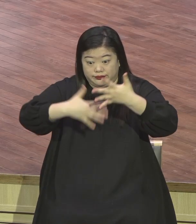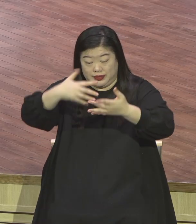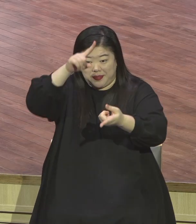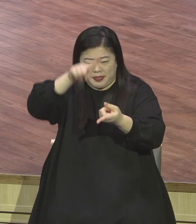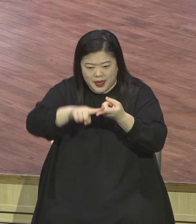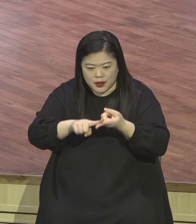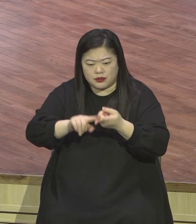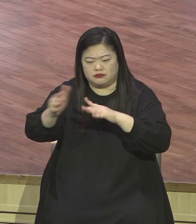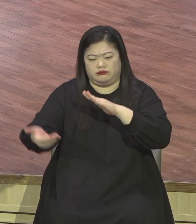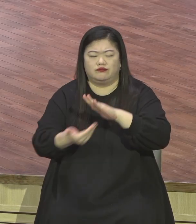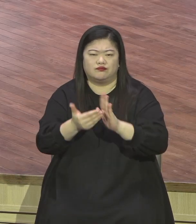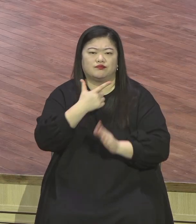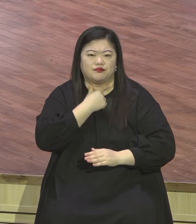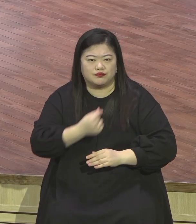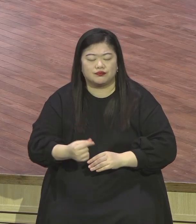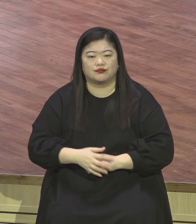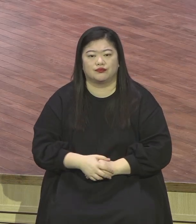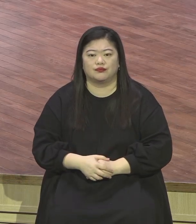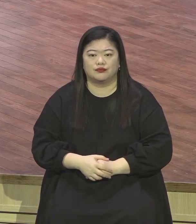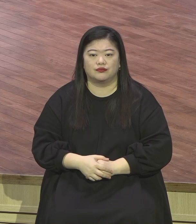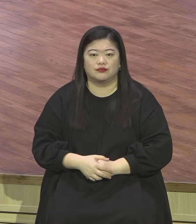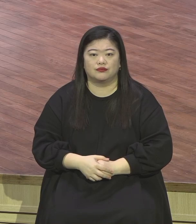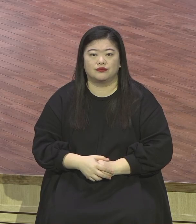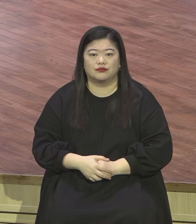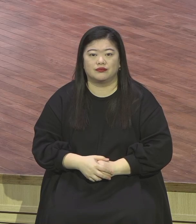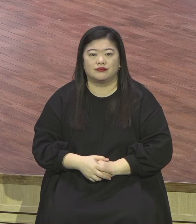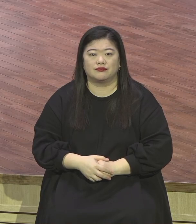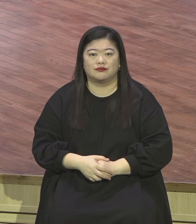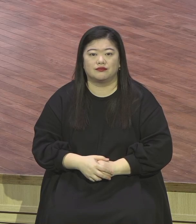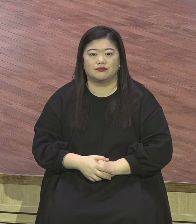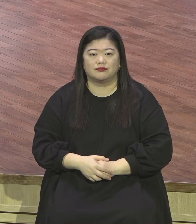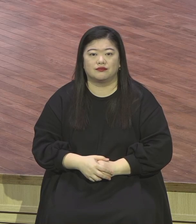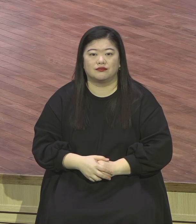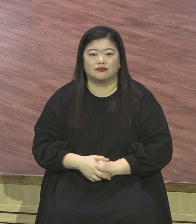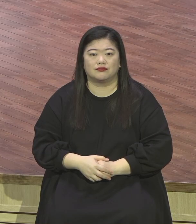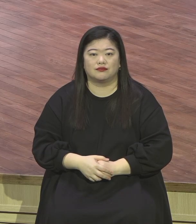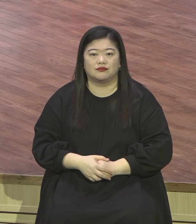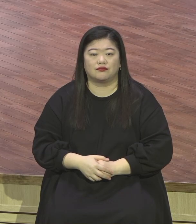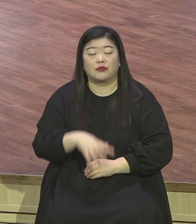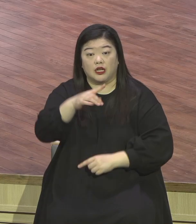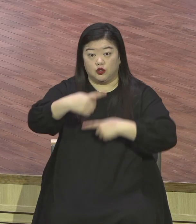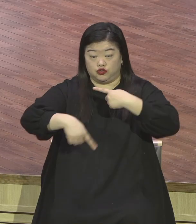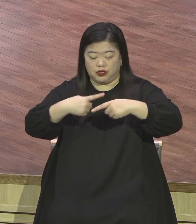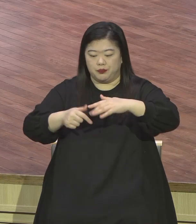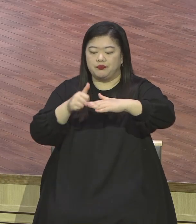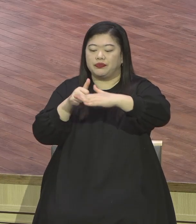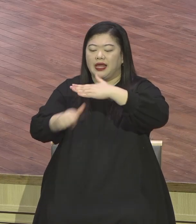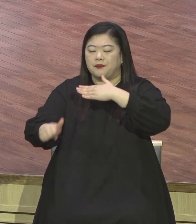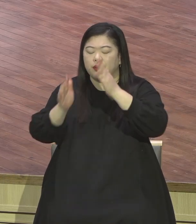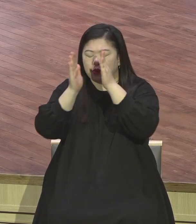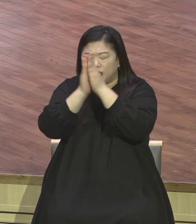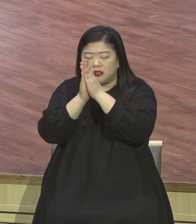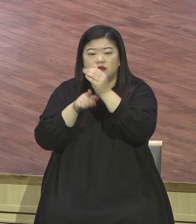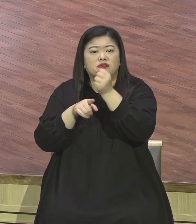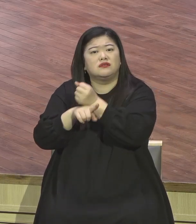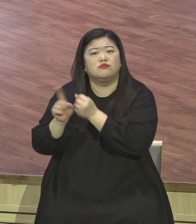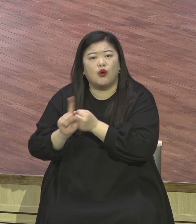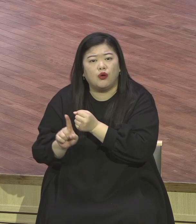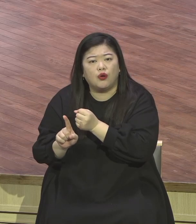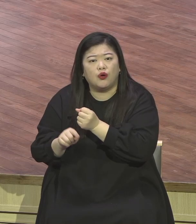모든 승리들 그대로 대표로 기도를 했단 말은 우리가 기도할 것 할 기도를 대신해